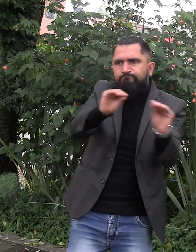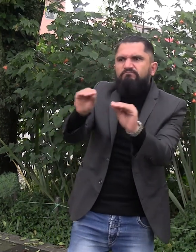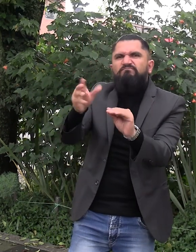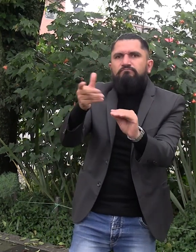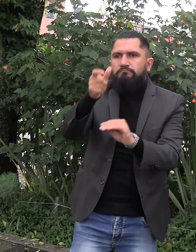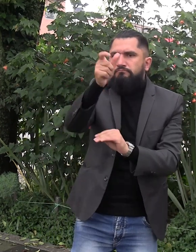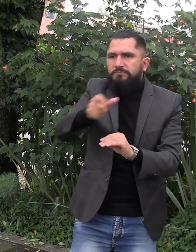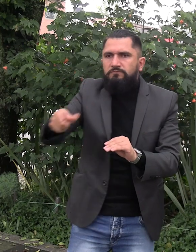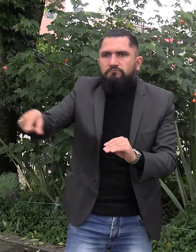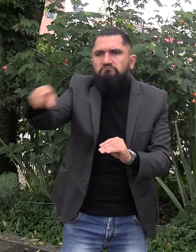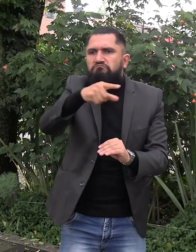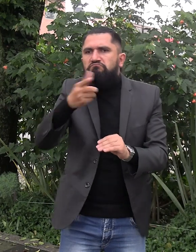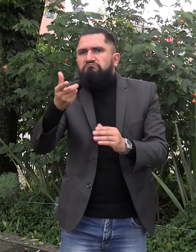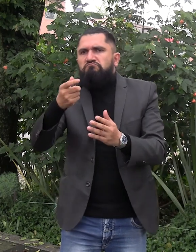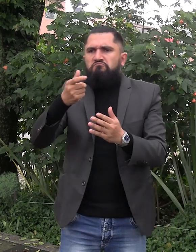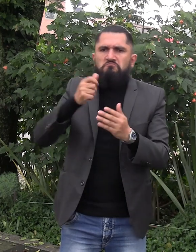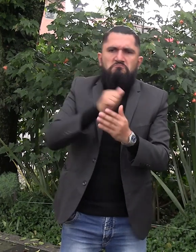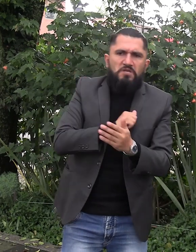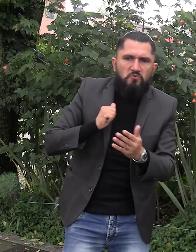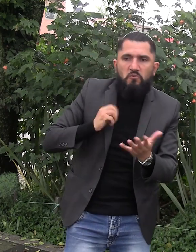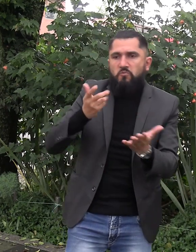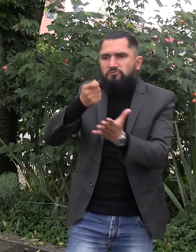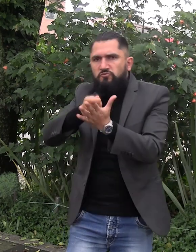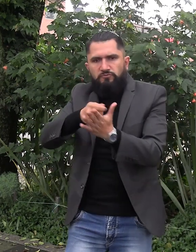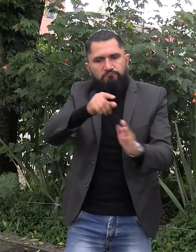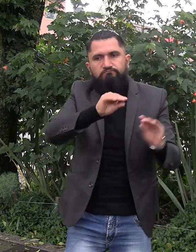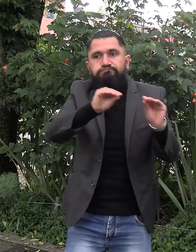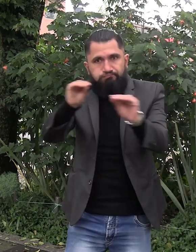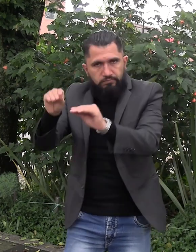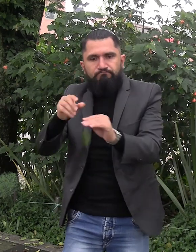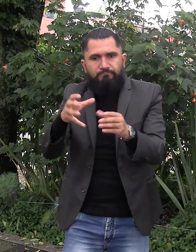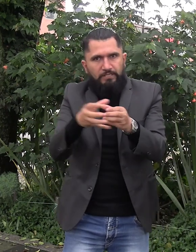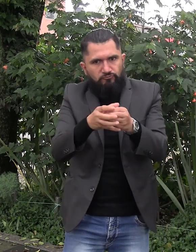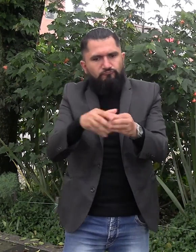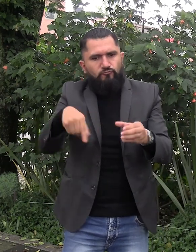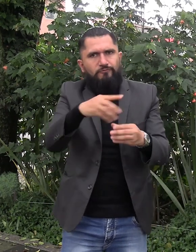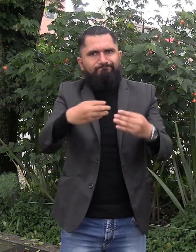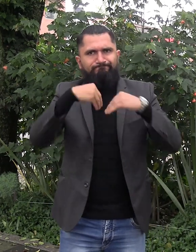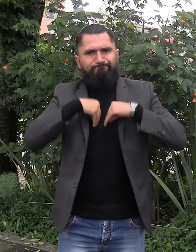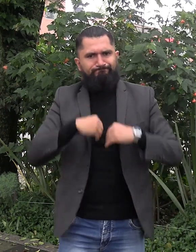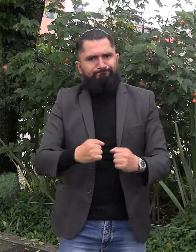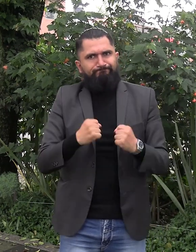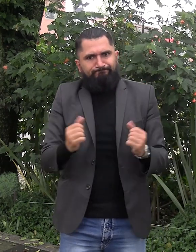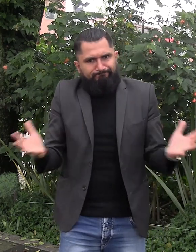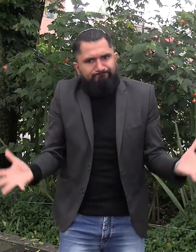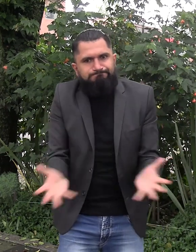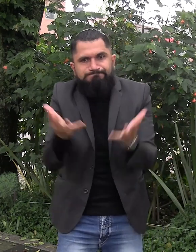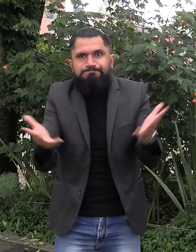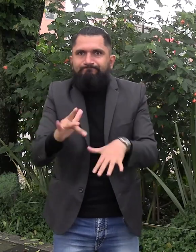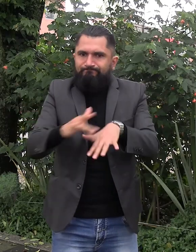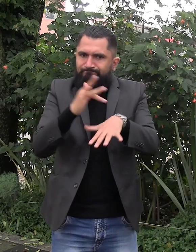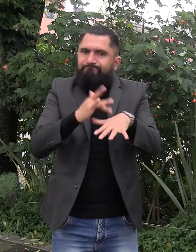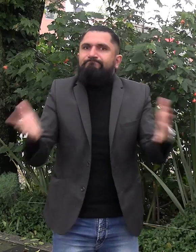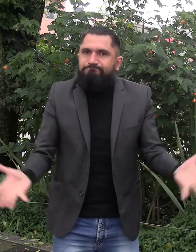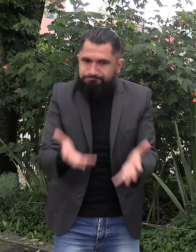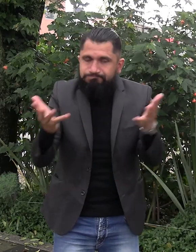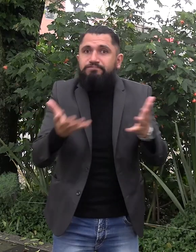participación y abriendo espacios de diálogo. También se realizó este trabajo con el fin de que las asociaciones, por su parte, se